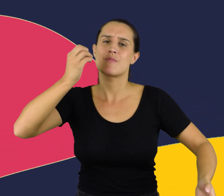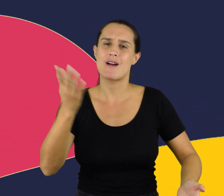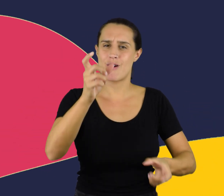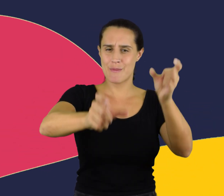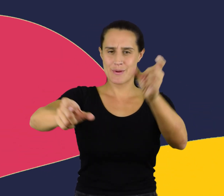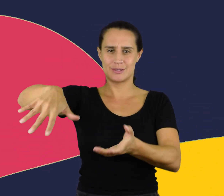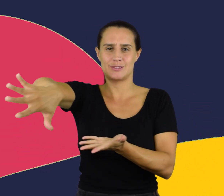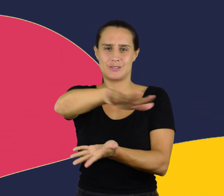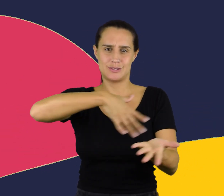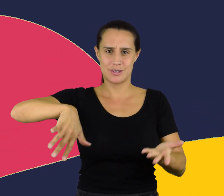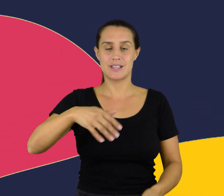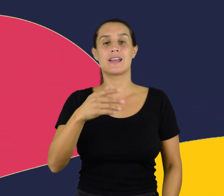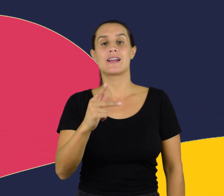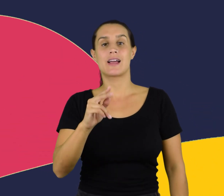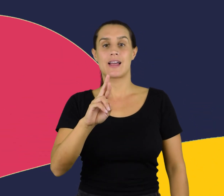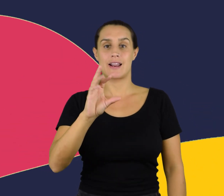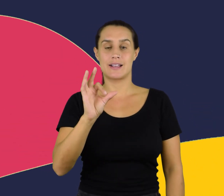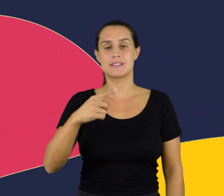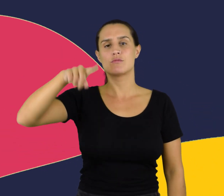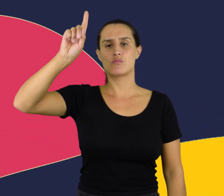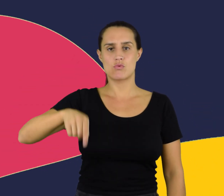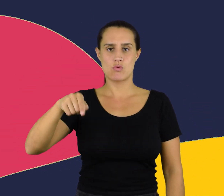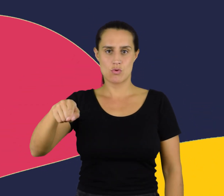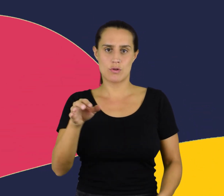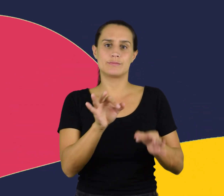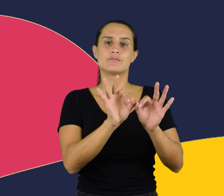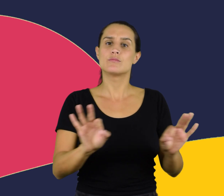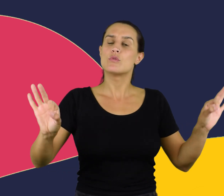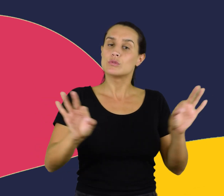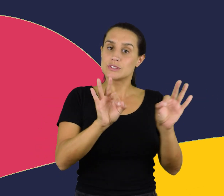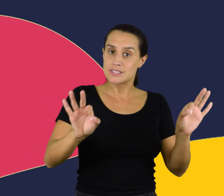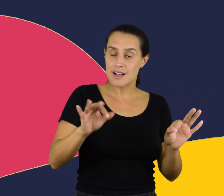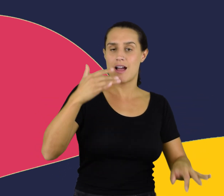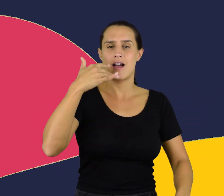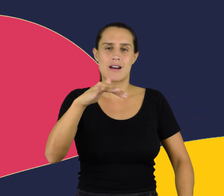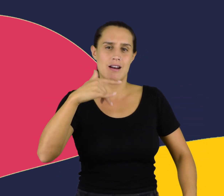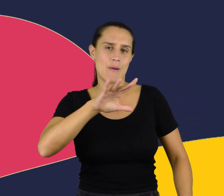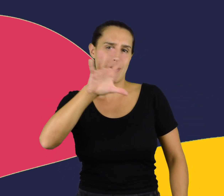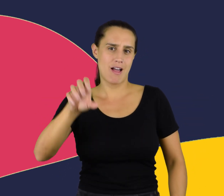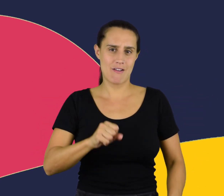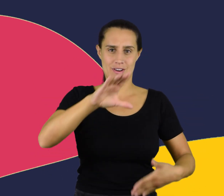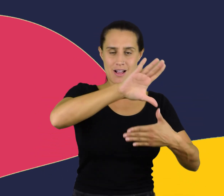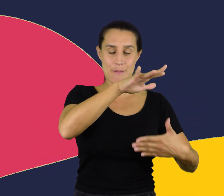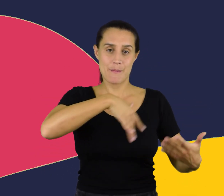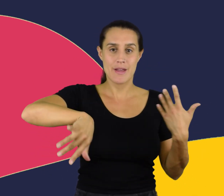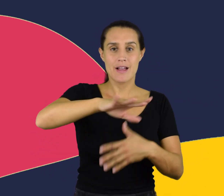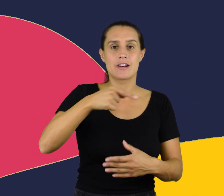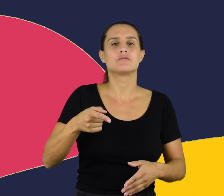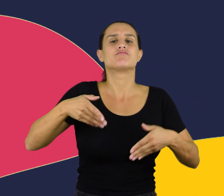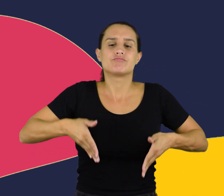KRS Wang Música de rap afroamericano nacido como Lawrence Krishna